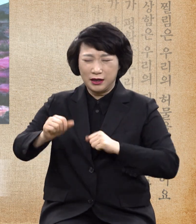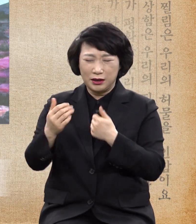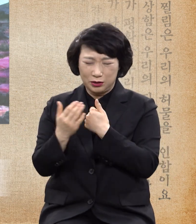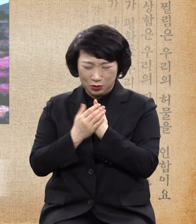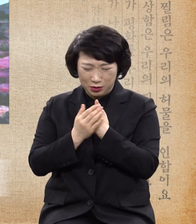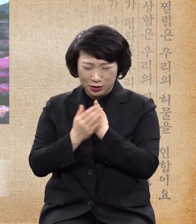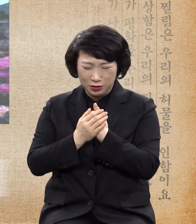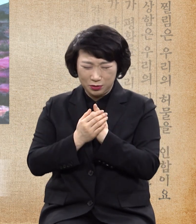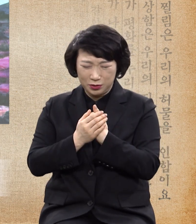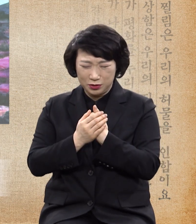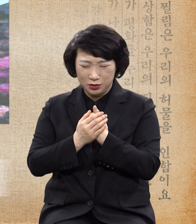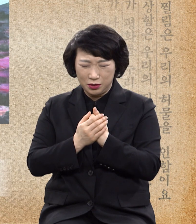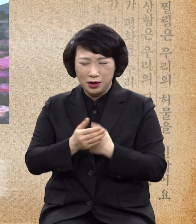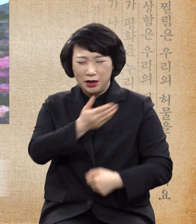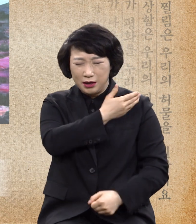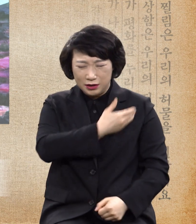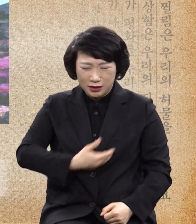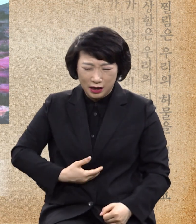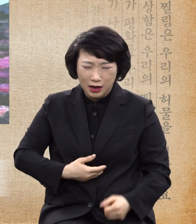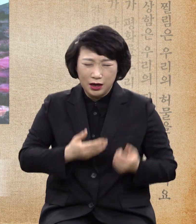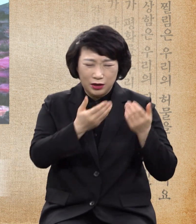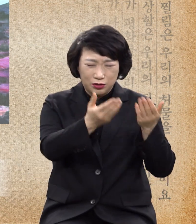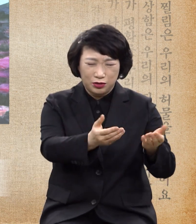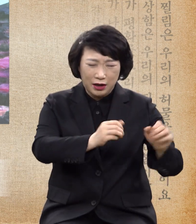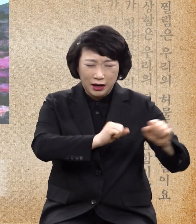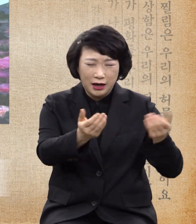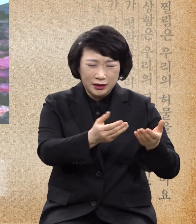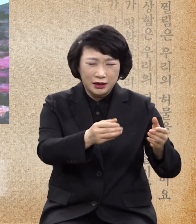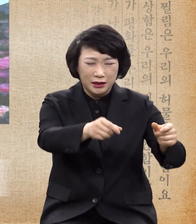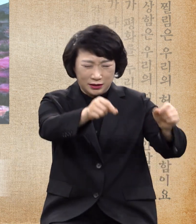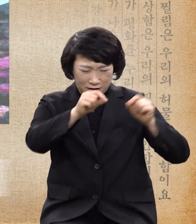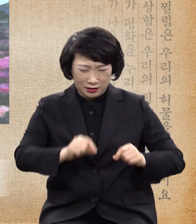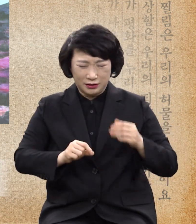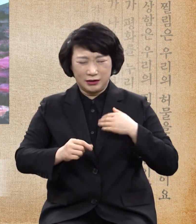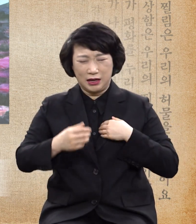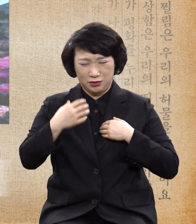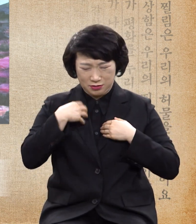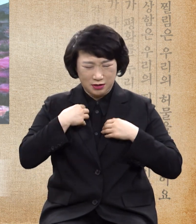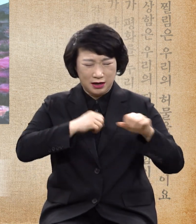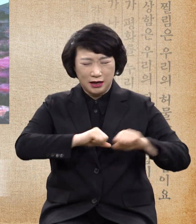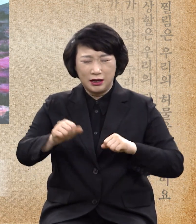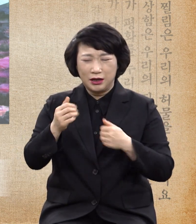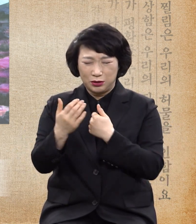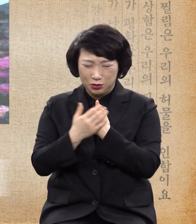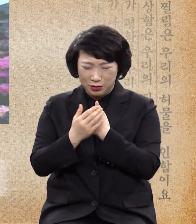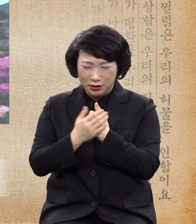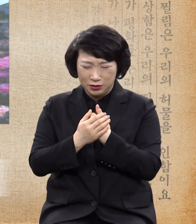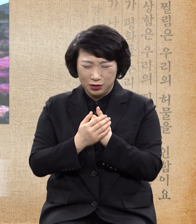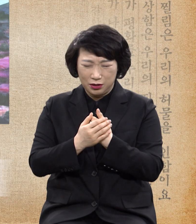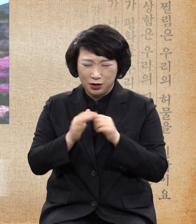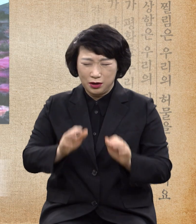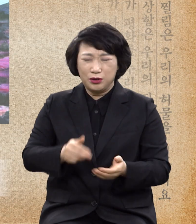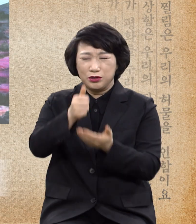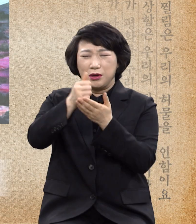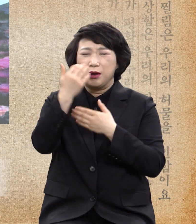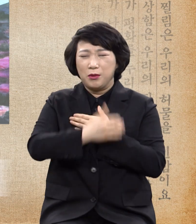제자들에게 주셔서 하신 일을 우리도 하게 도와주시고 주님의 몸된 교회가